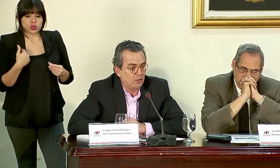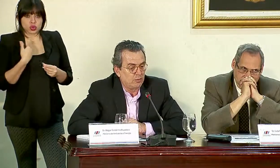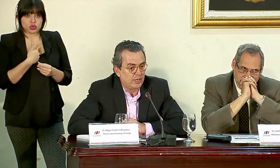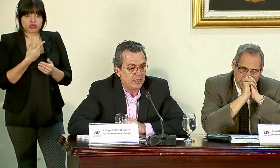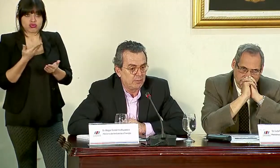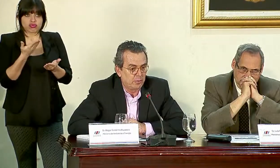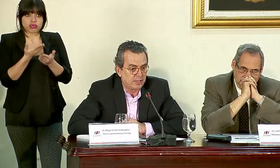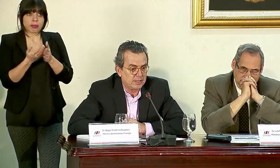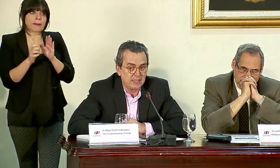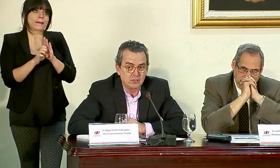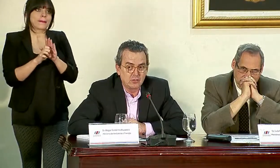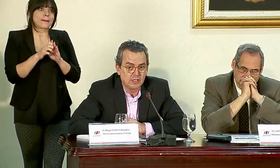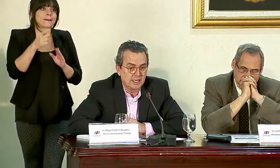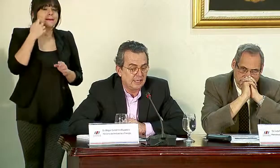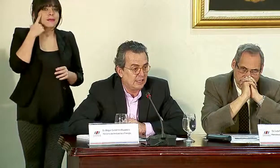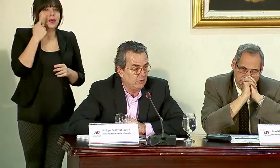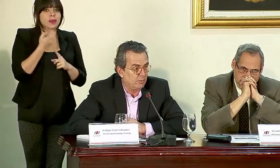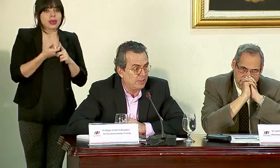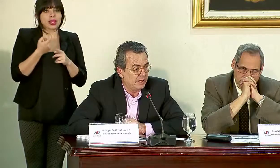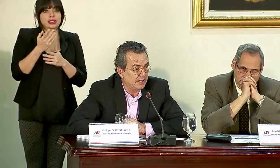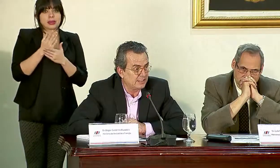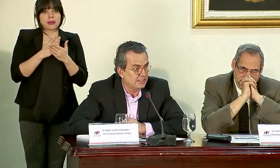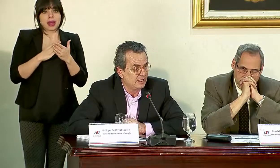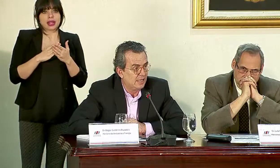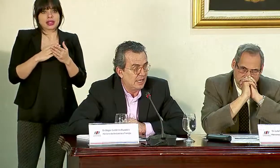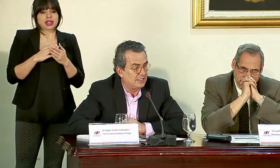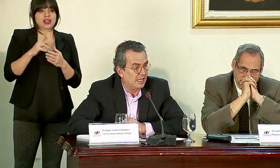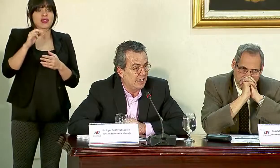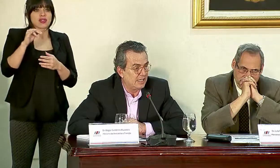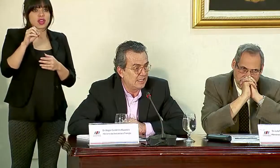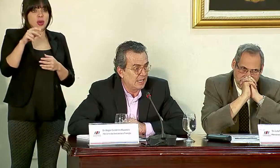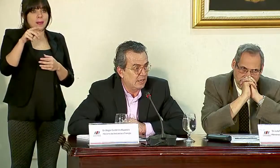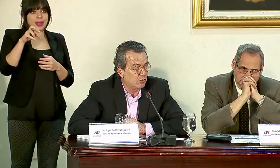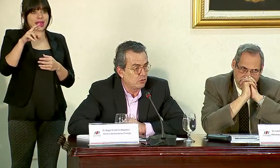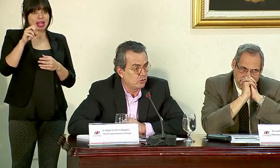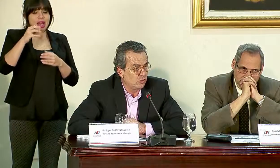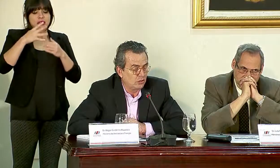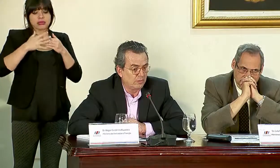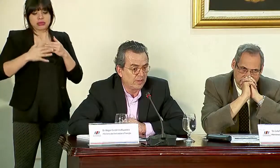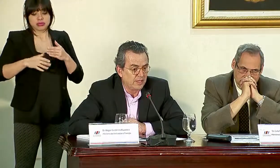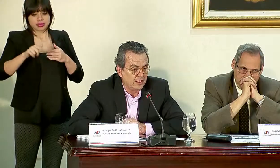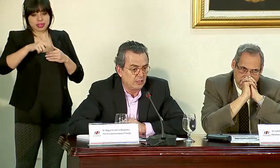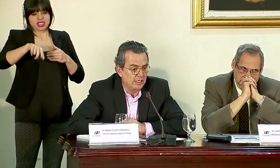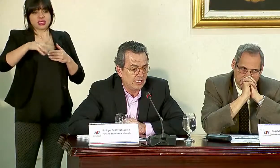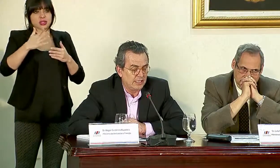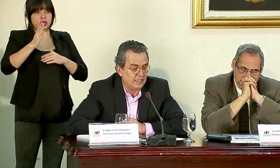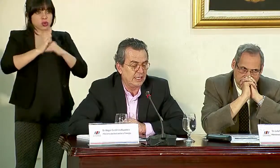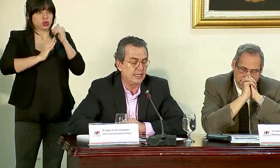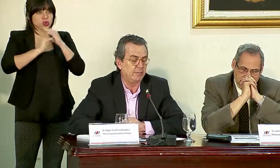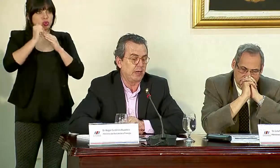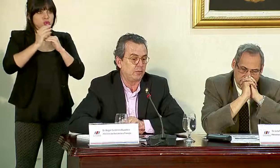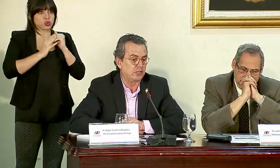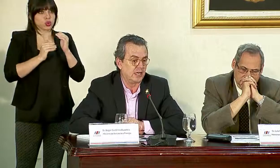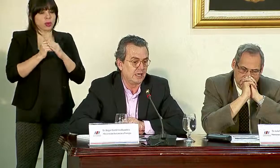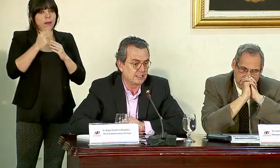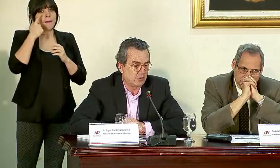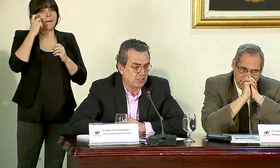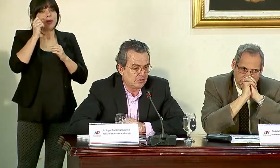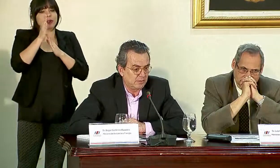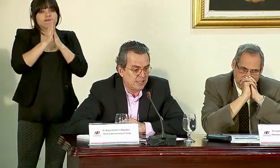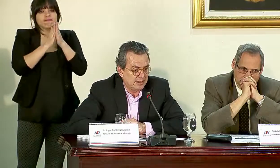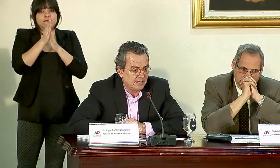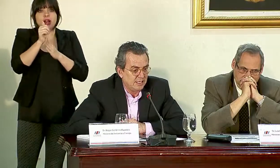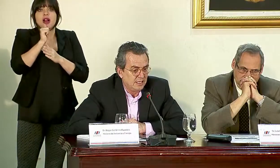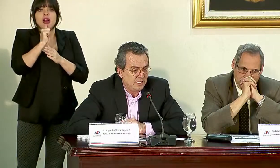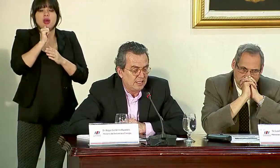planteado, por ejemplo, partiendo de Río Piedras hacia adelante, que es la construcción para aprovechar las